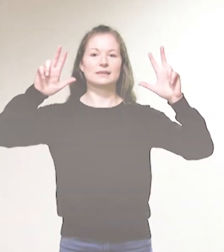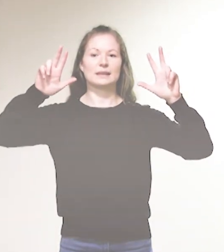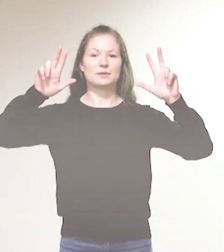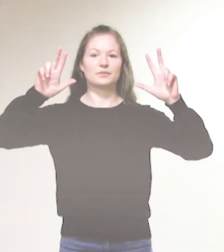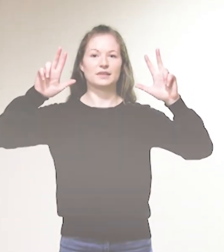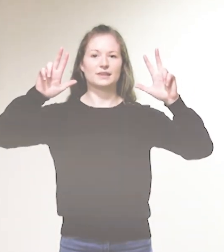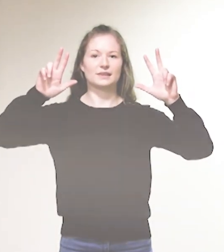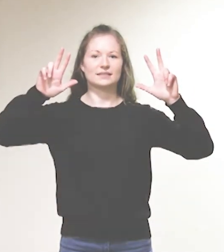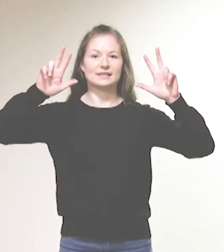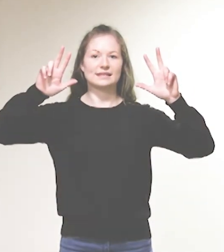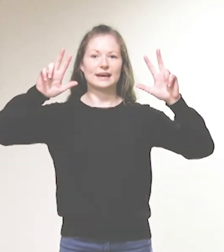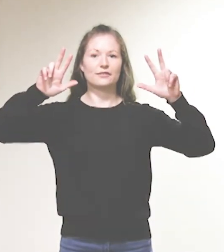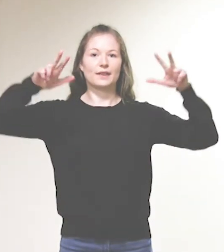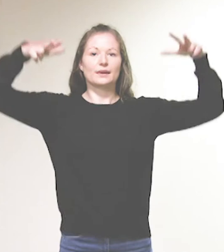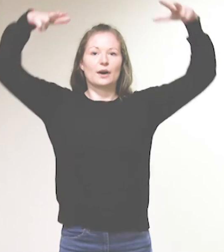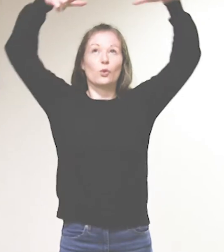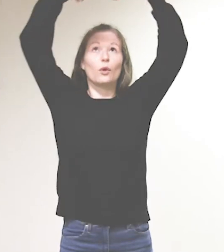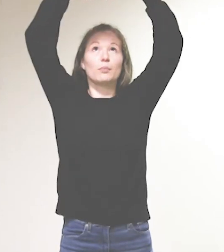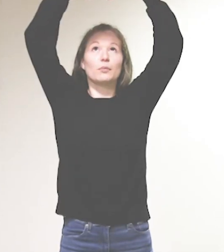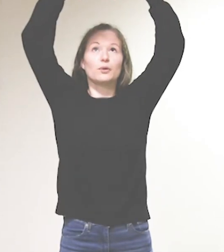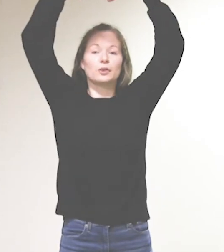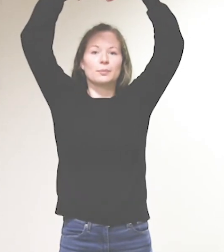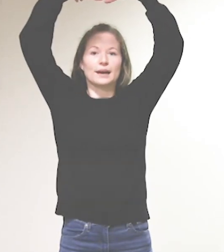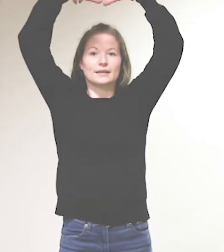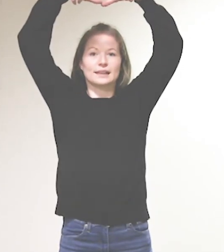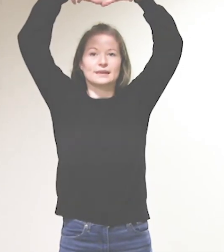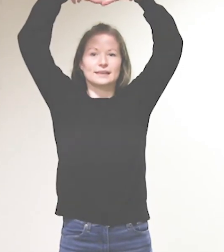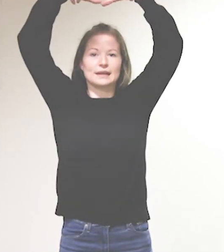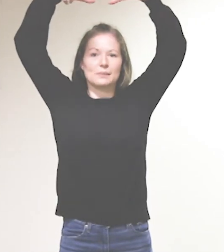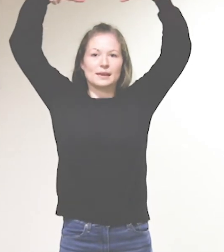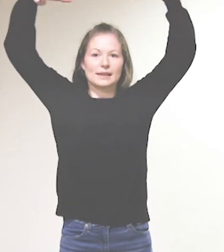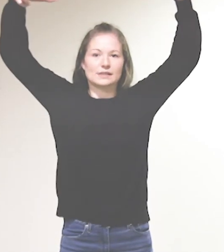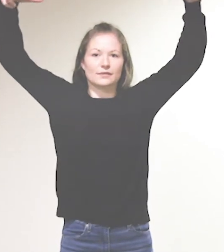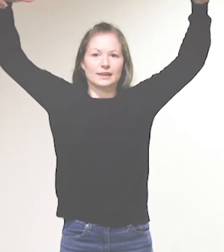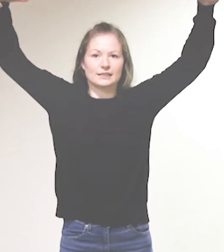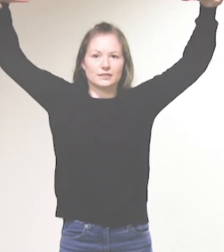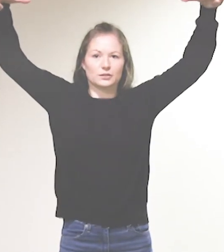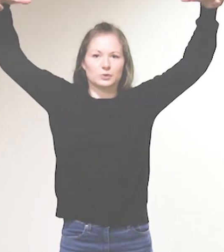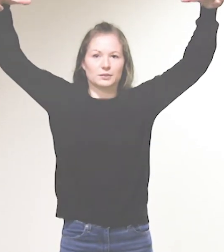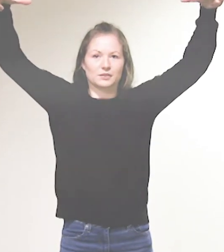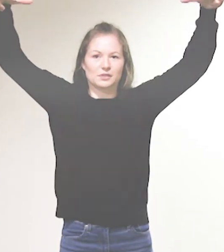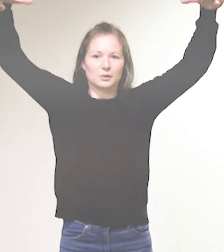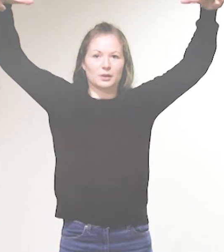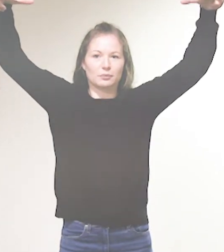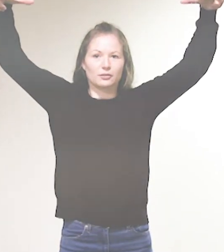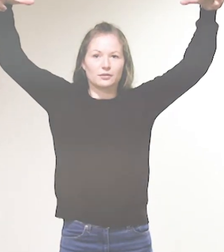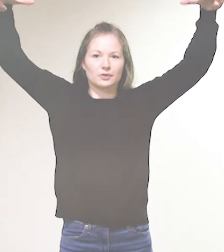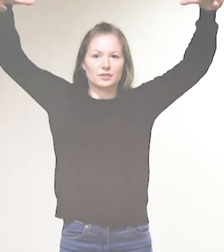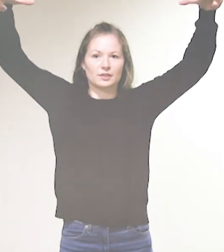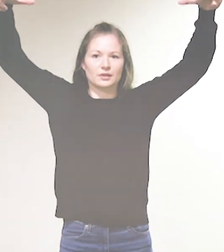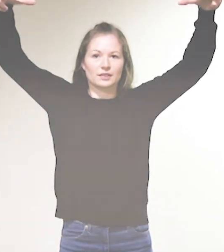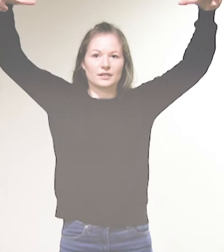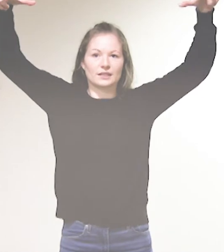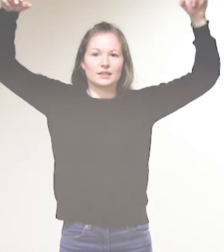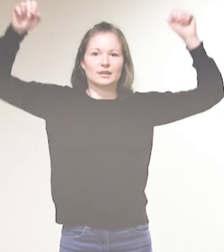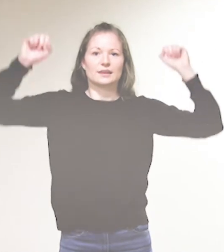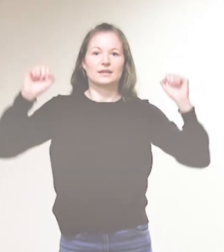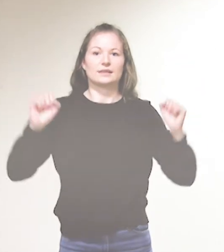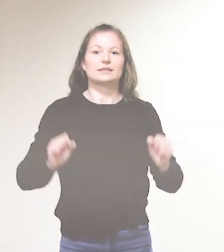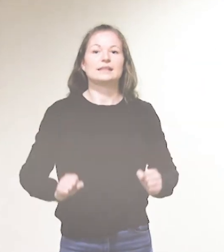nehmen wir die drei Finger nach oben und machen dann den Himmel als Fläche über unserem Kopf. Die